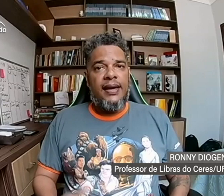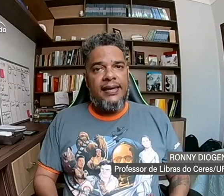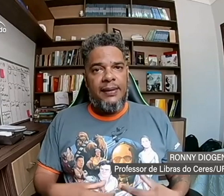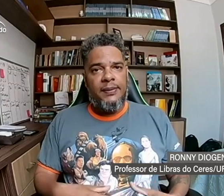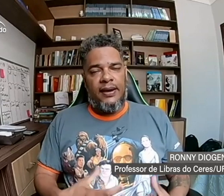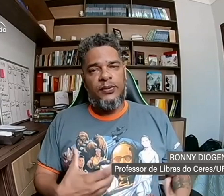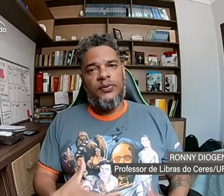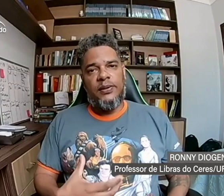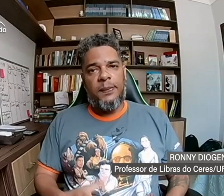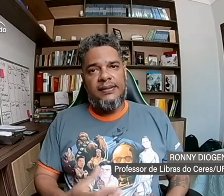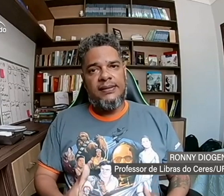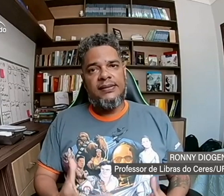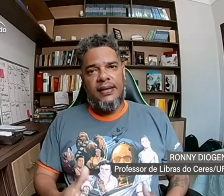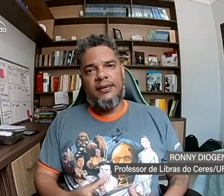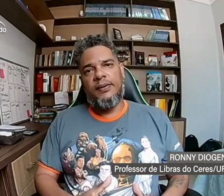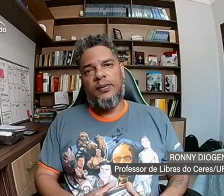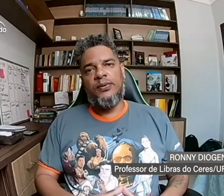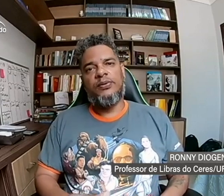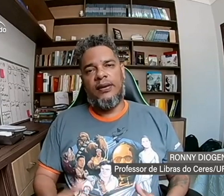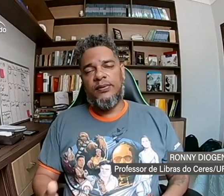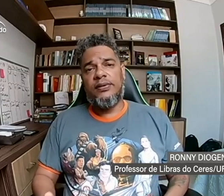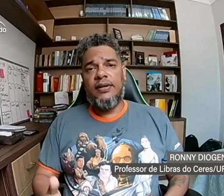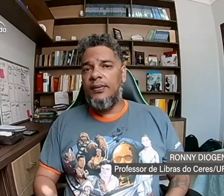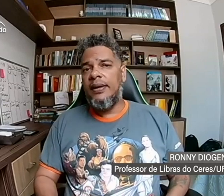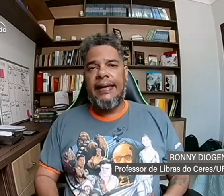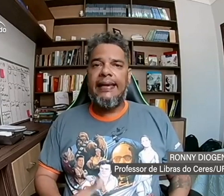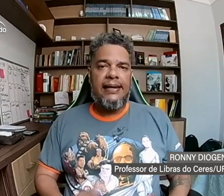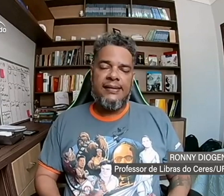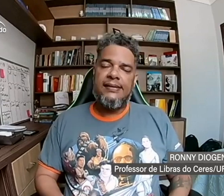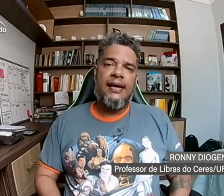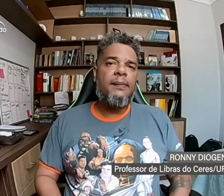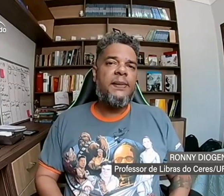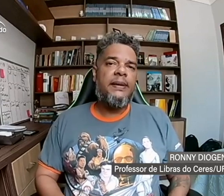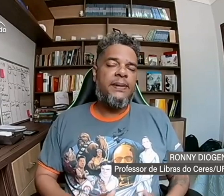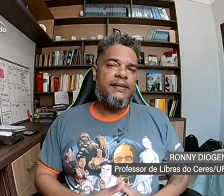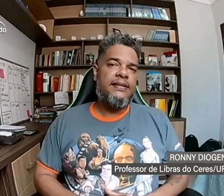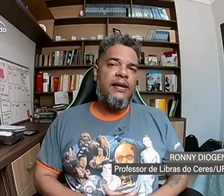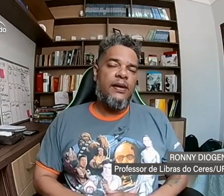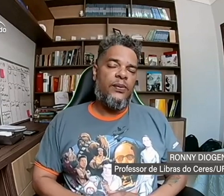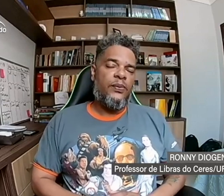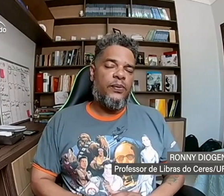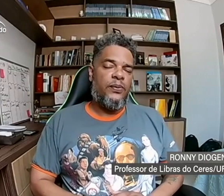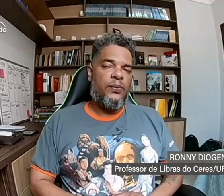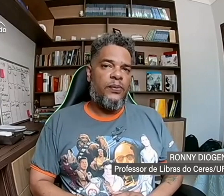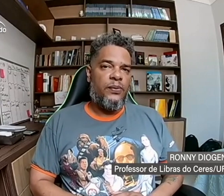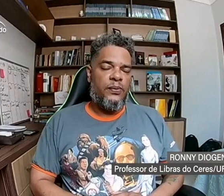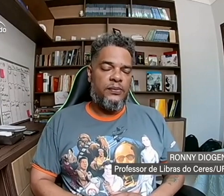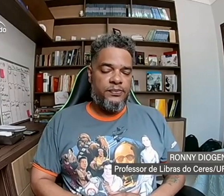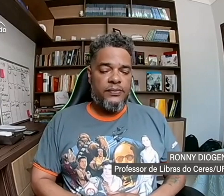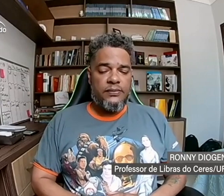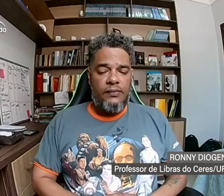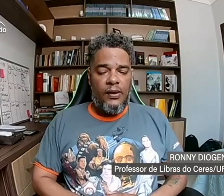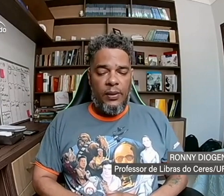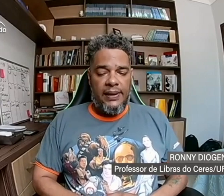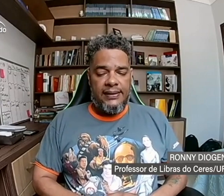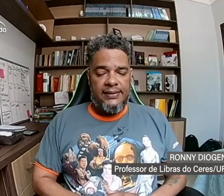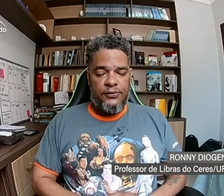equipe tradutora precisar consultar um sinal e ele acessar rapidamente o aplicativo.